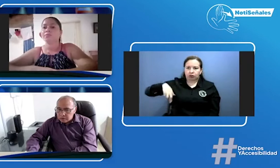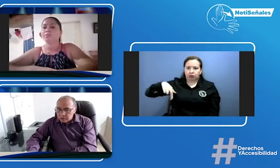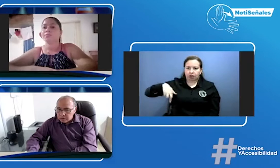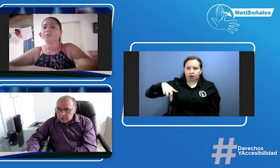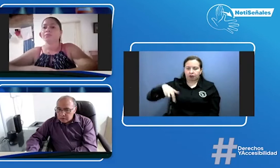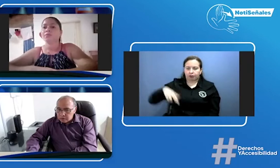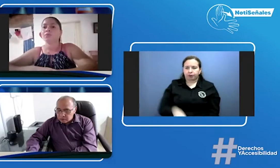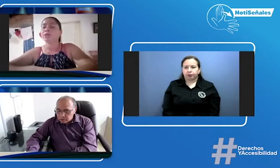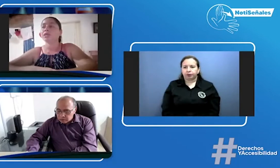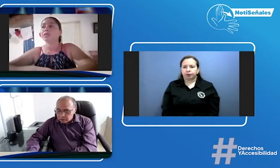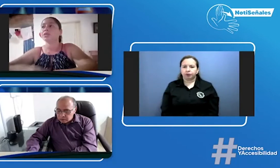uno está haciendo